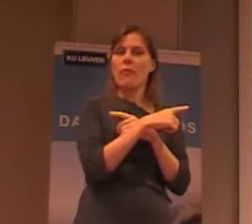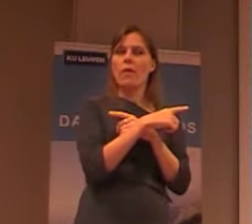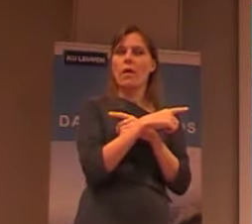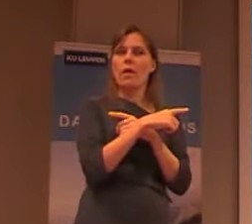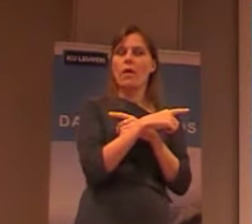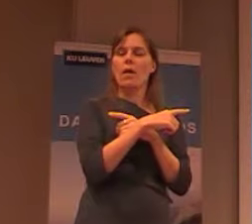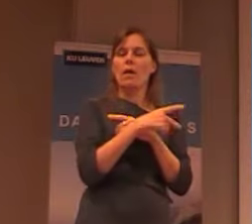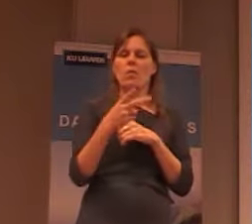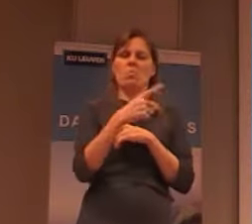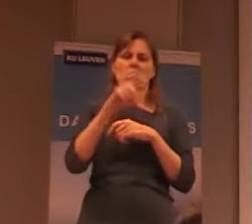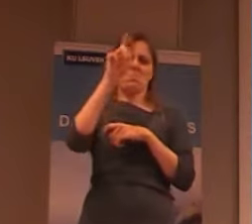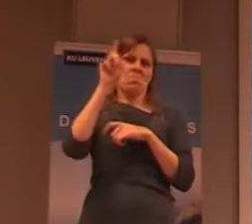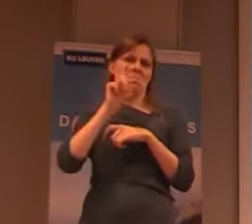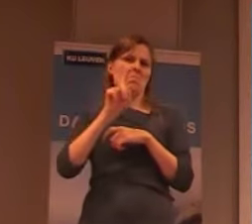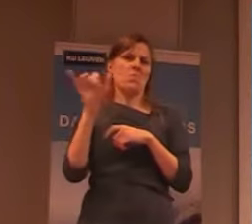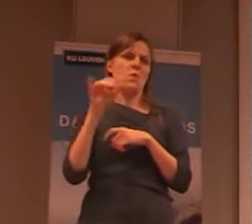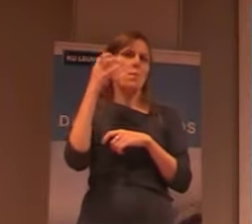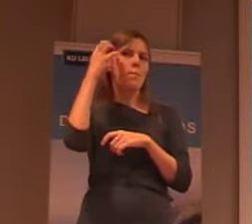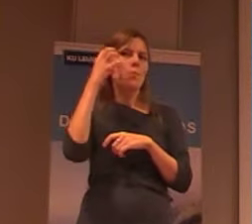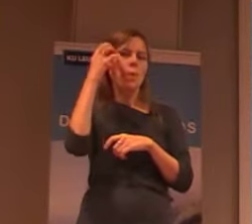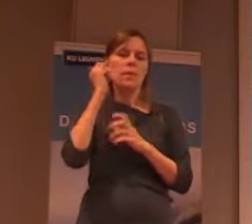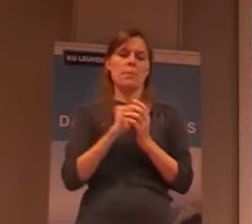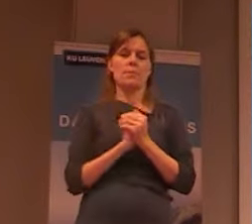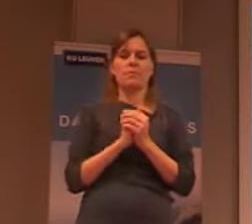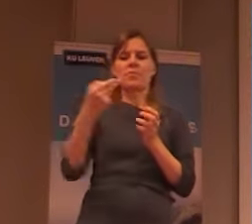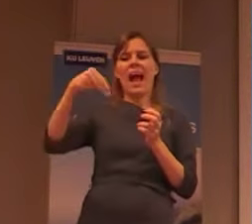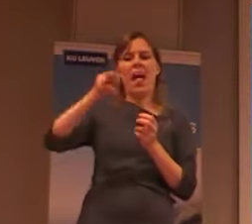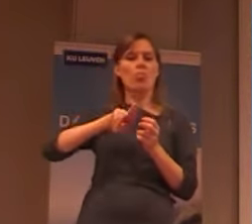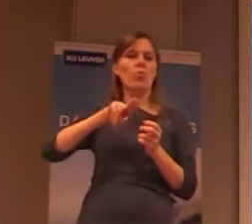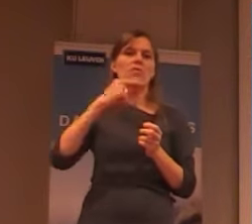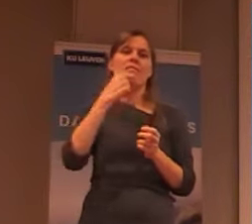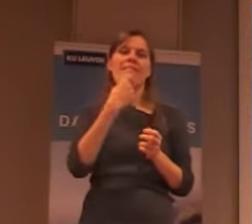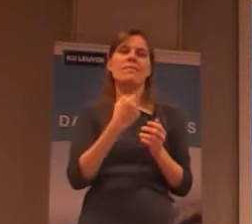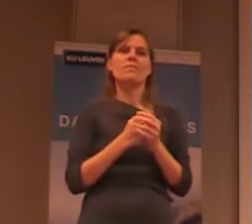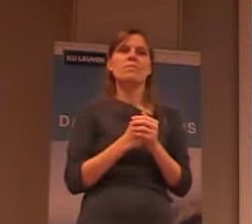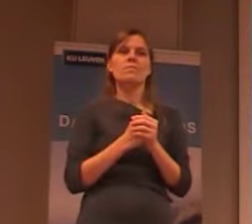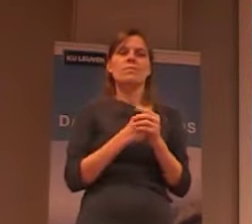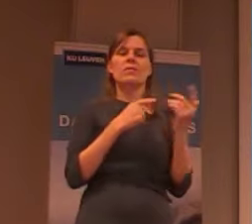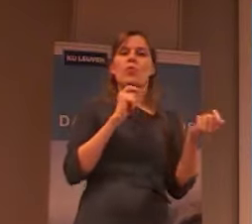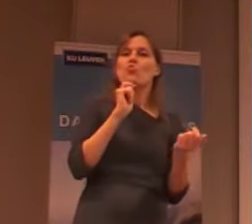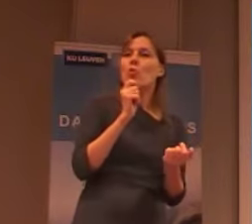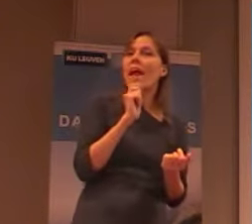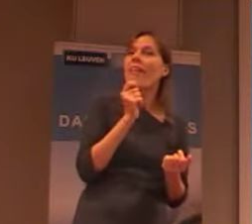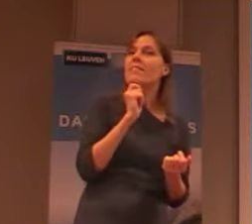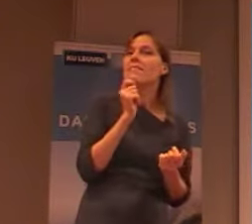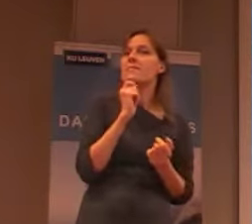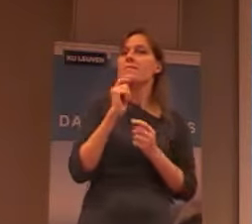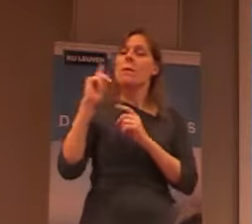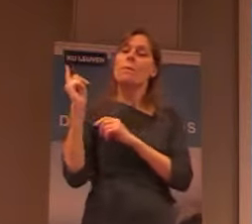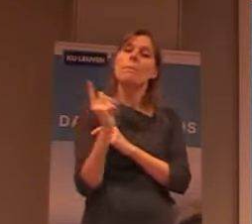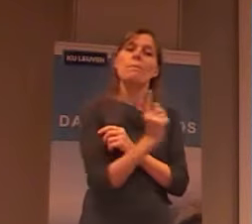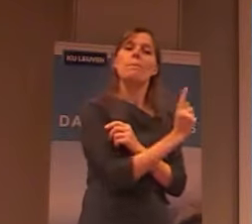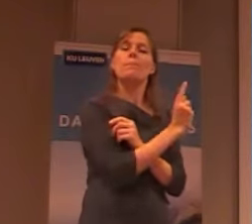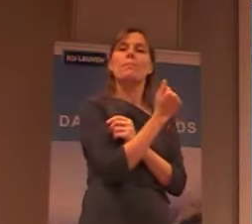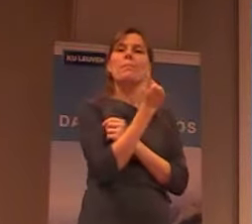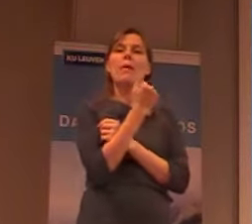ons af, wat is hier aan de hand? En ze vertelden ons, dat, ja, hier is eigenlijk, er zijn journalisten langs gekomen, en die